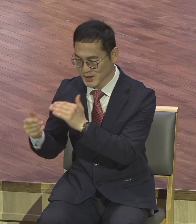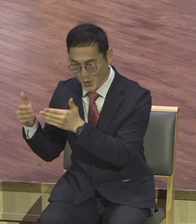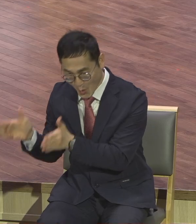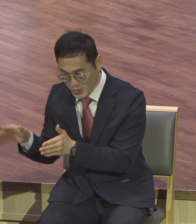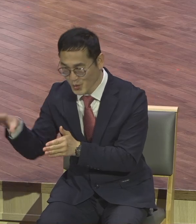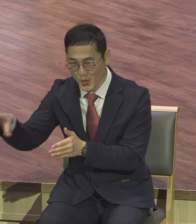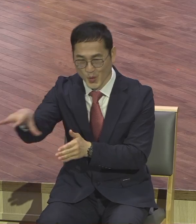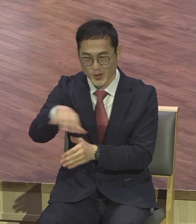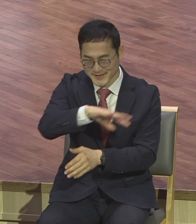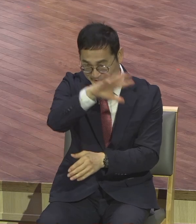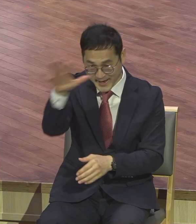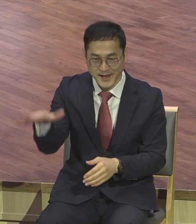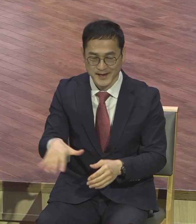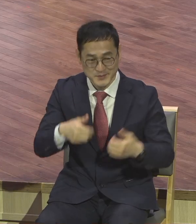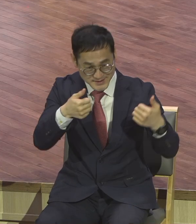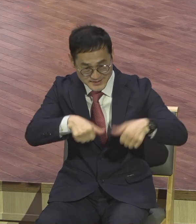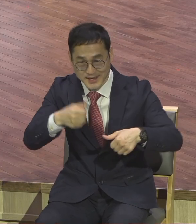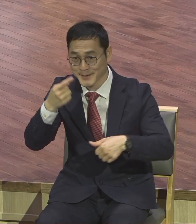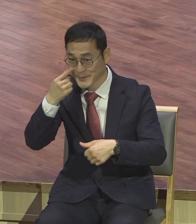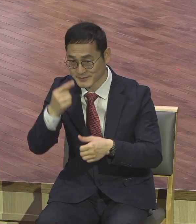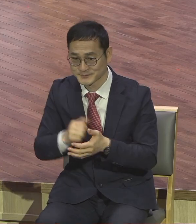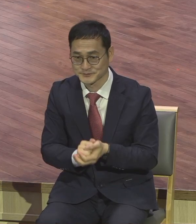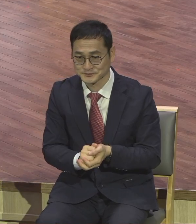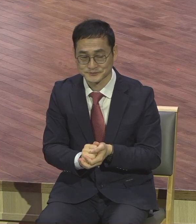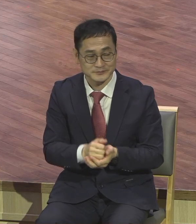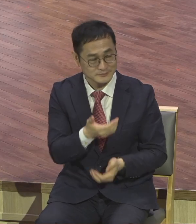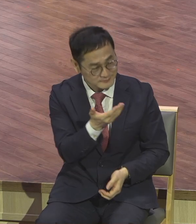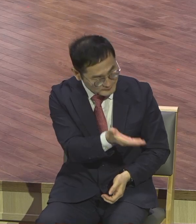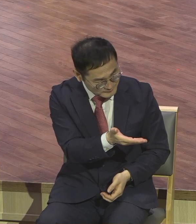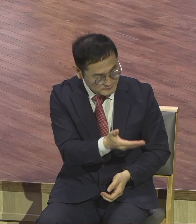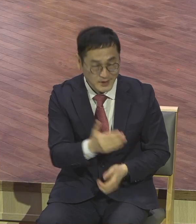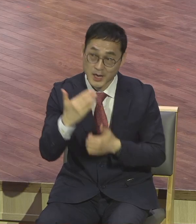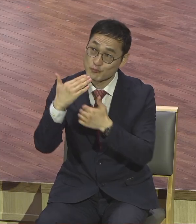서로 다 인사합시다. 성도님은 부른받은 제자입니다.